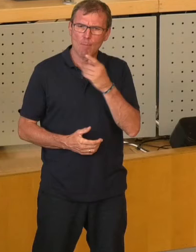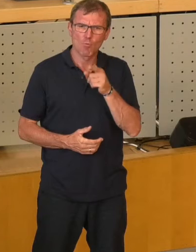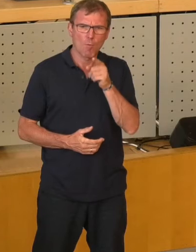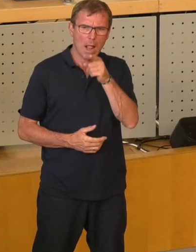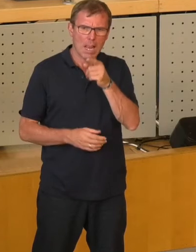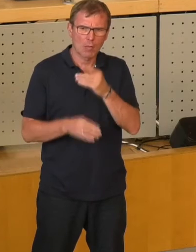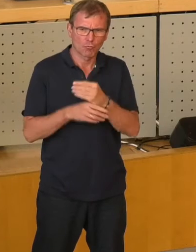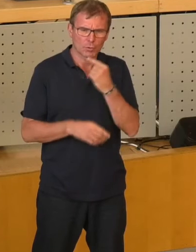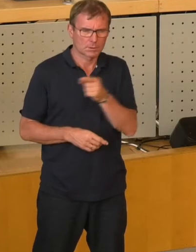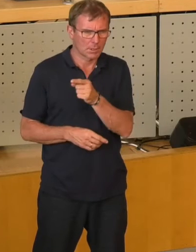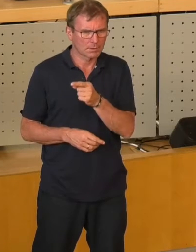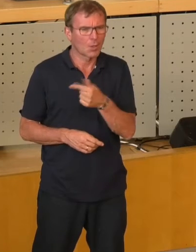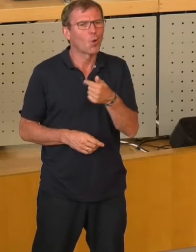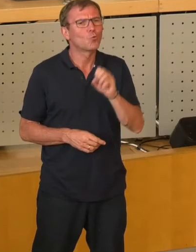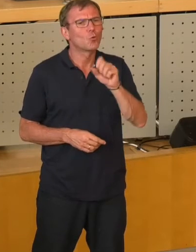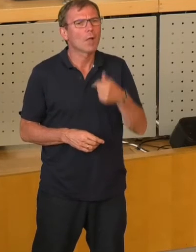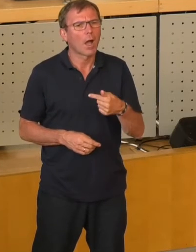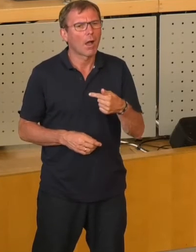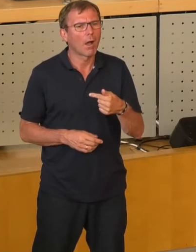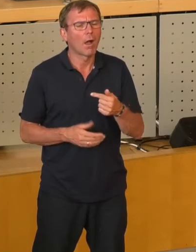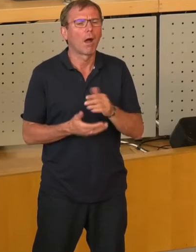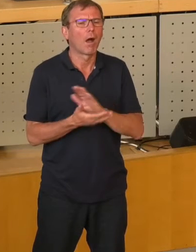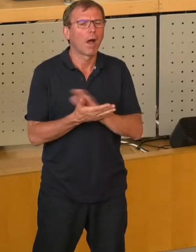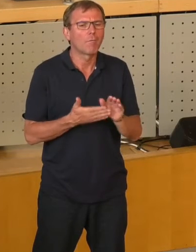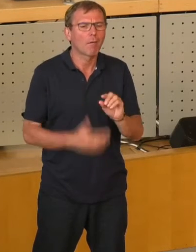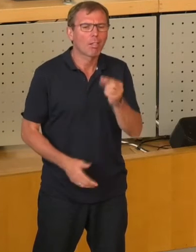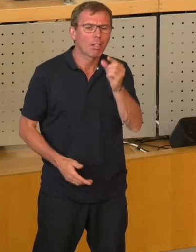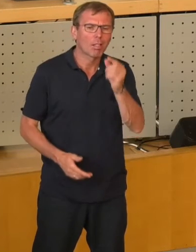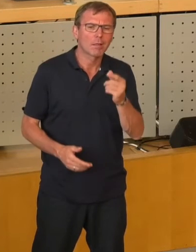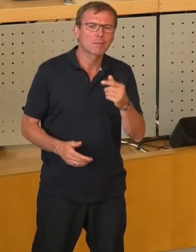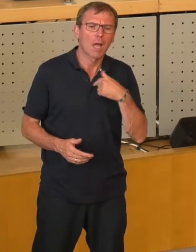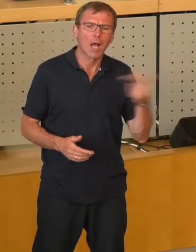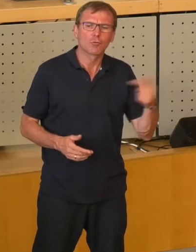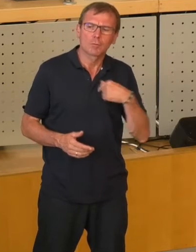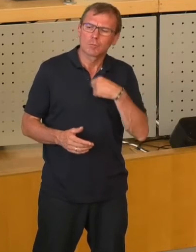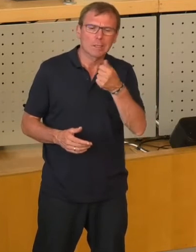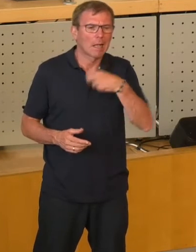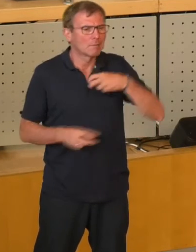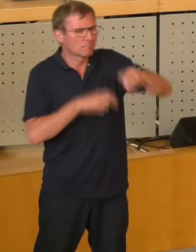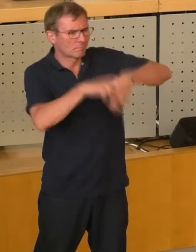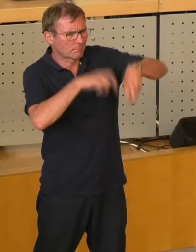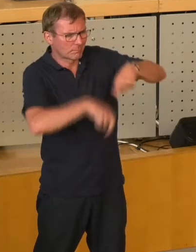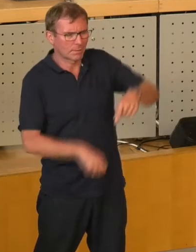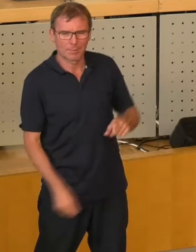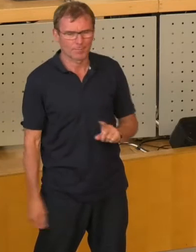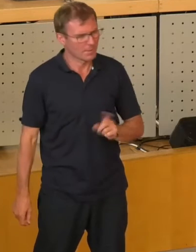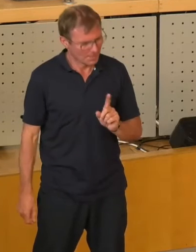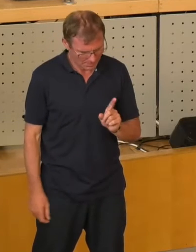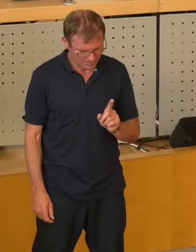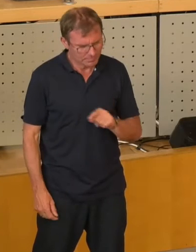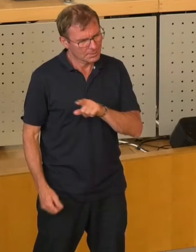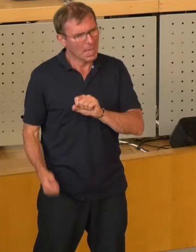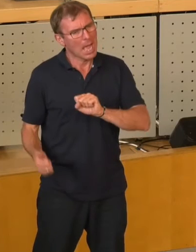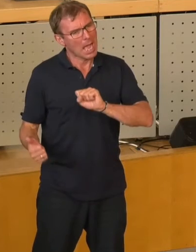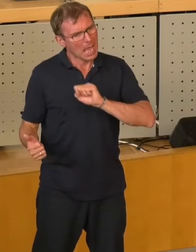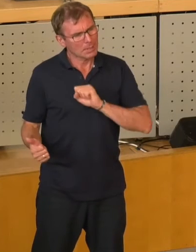die TÜGA ist nicht irgendeine Heuschrecke, die Herr Schollbach immer gern zitiert, sondern Eigentümer